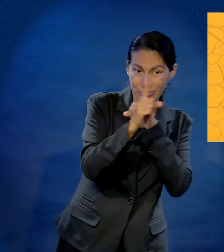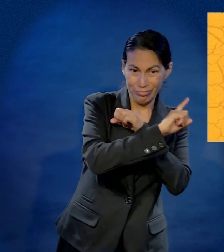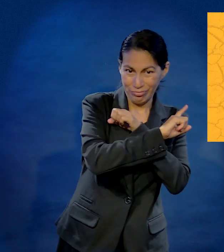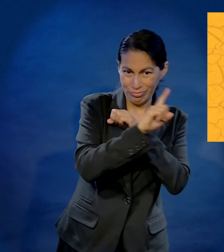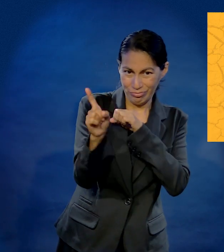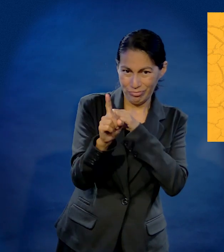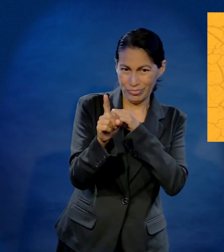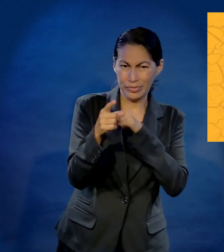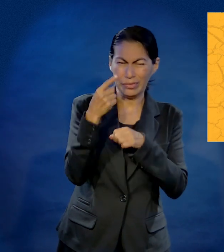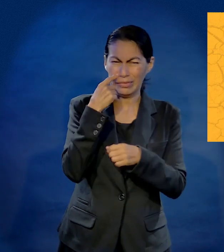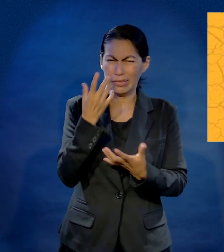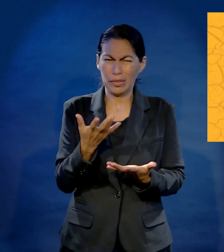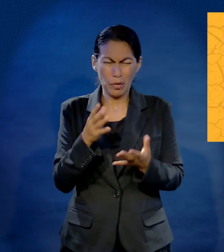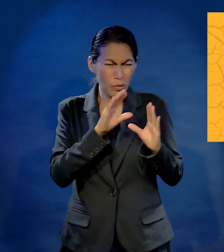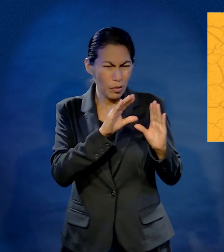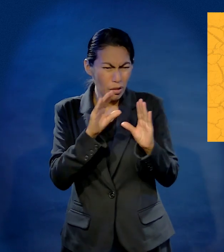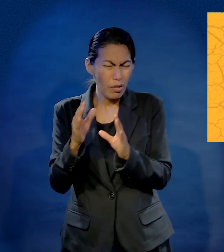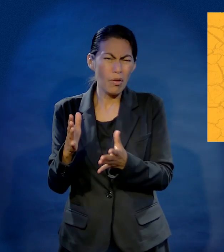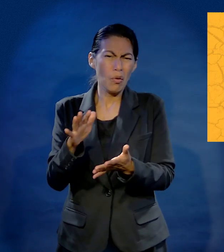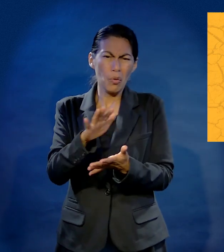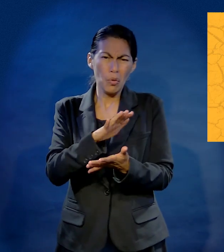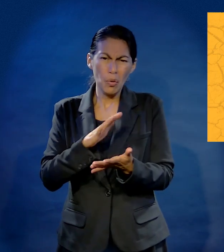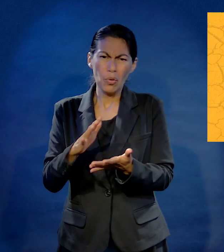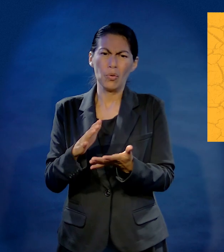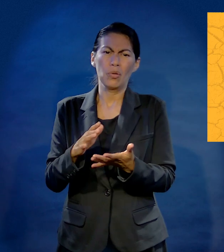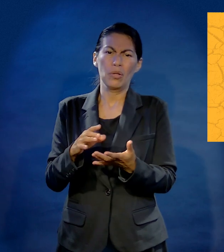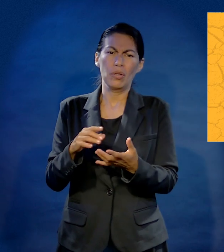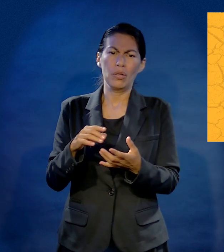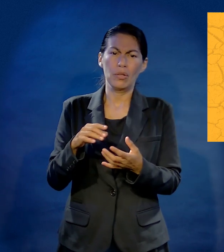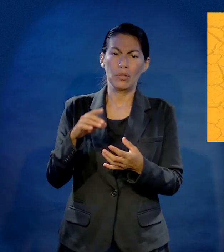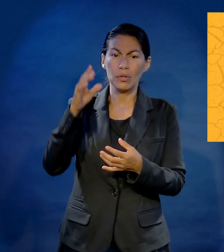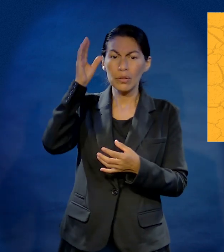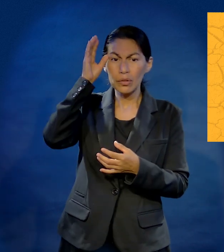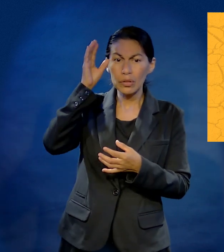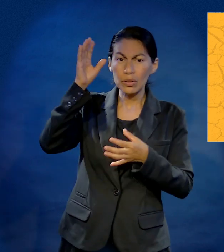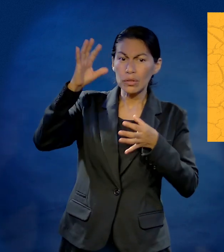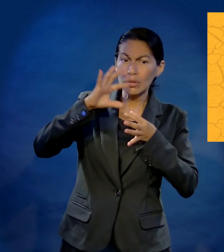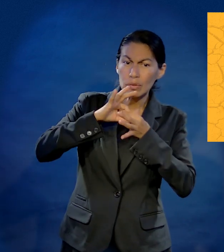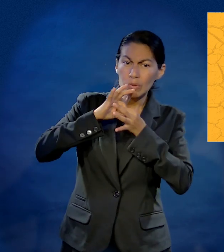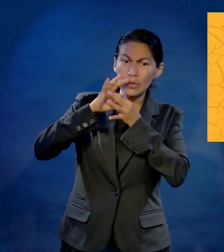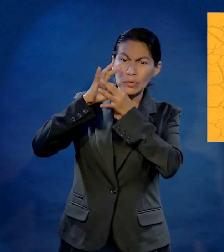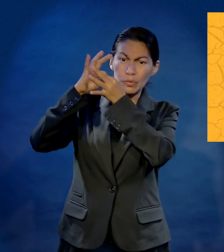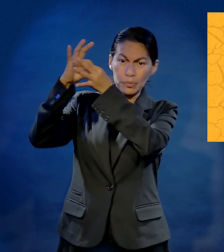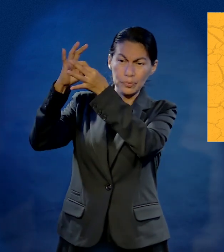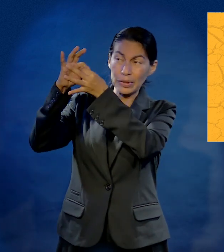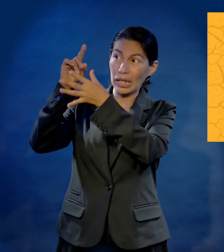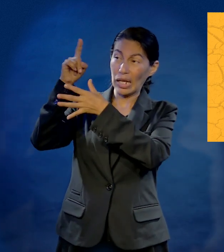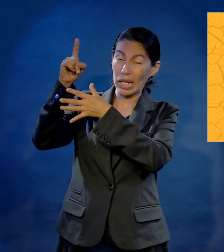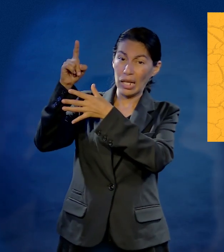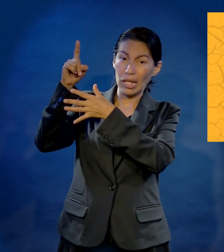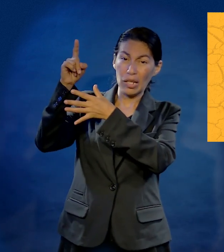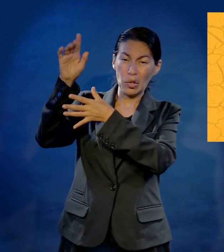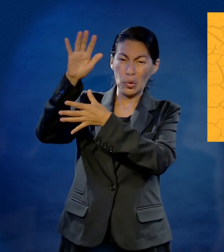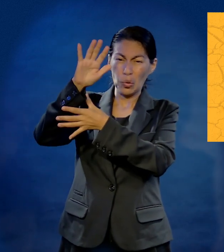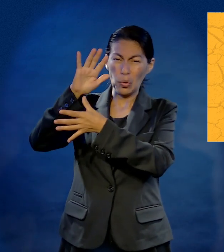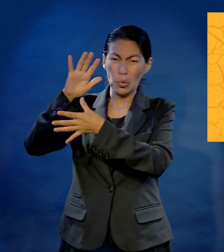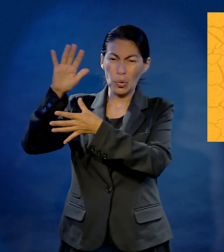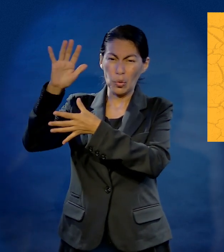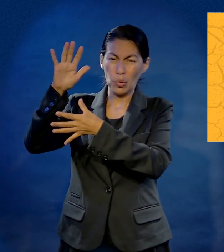según las tradiciones de los hombres, conforme a los rudimentos del mundo, y no según Cristo, porque en